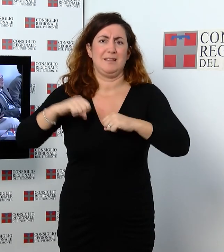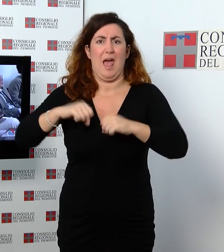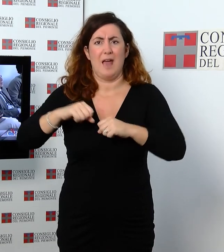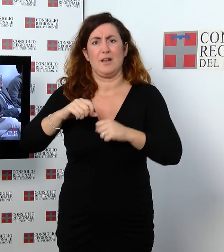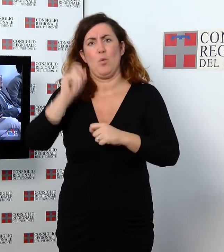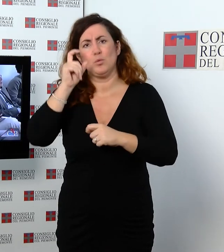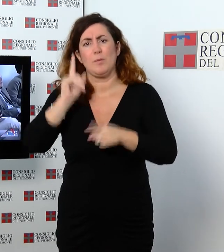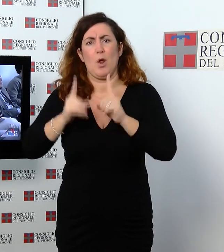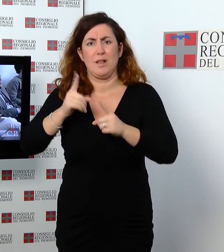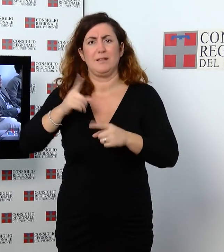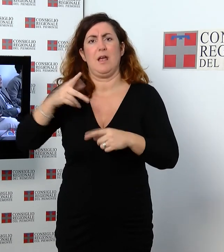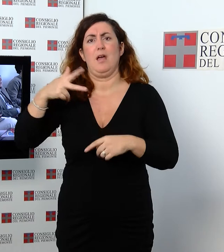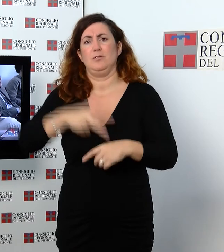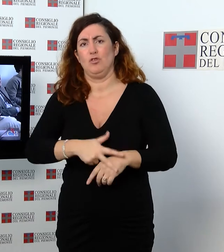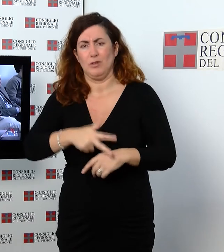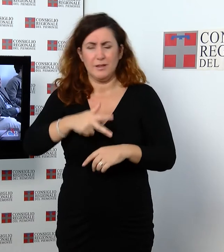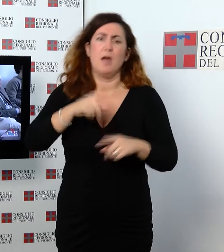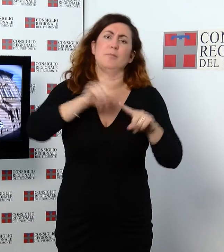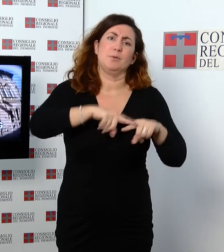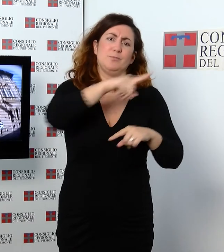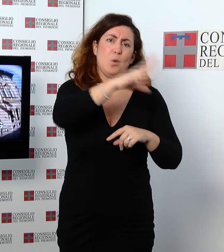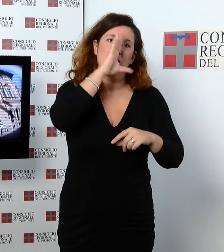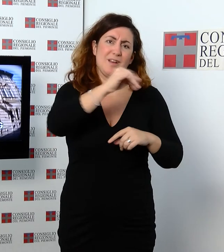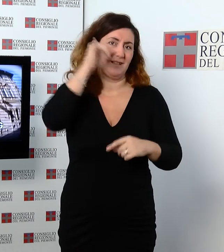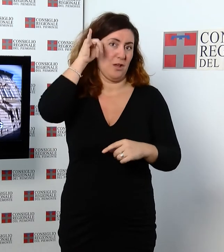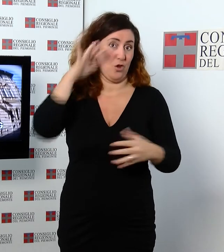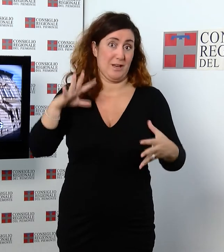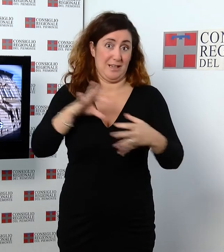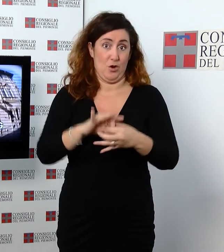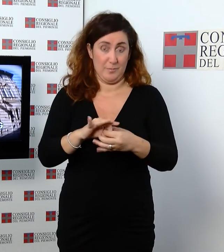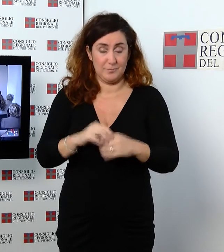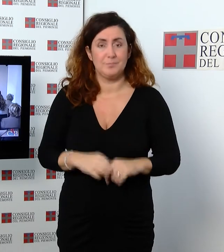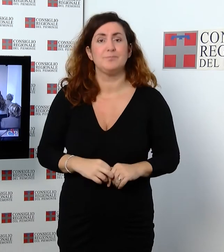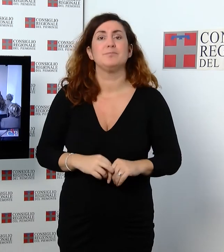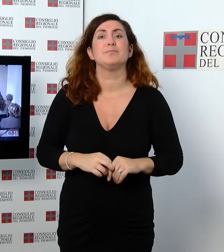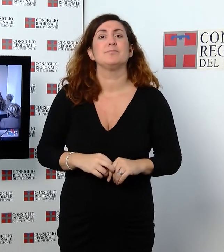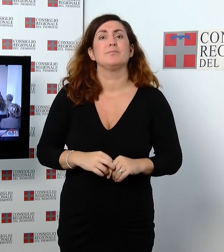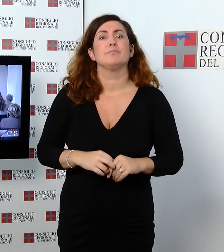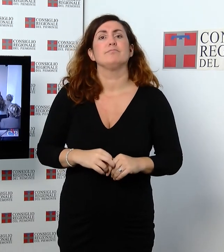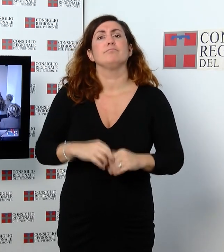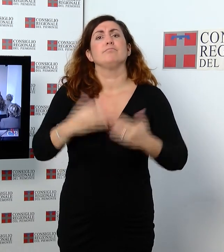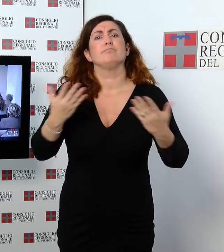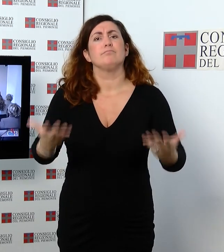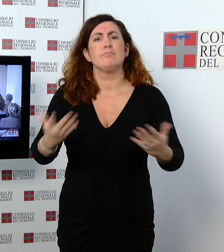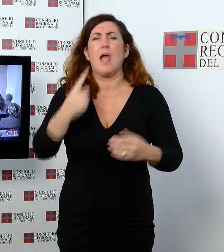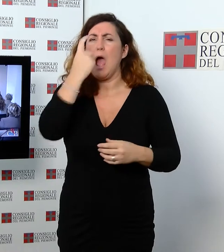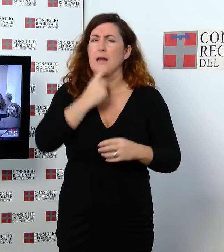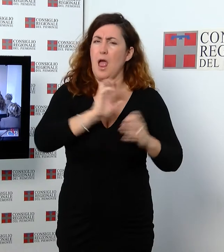in Scienze Internazionali dell'Università di Torino. Convenio al CERMIG La convivenza delle diverse etnie nel mondo dell